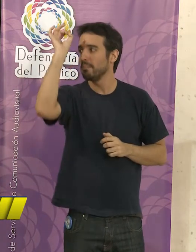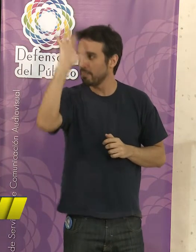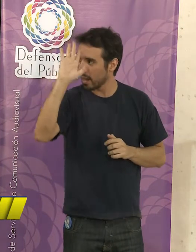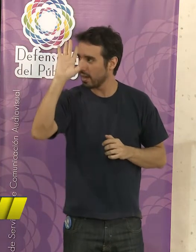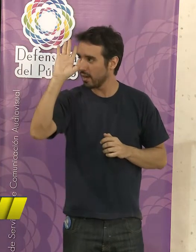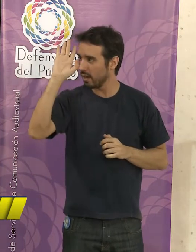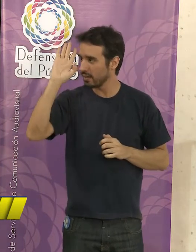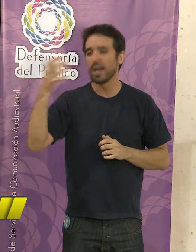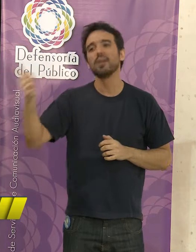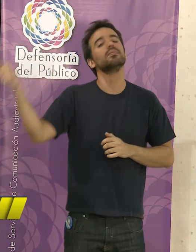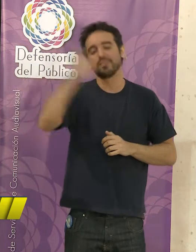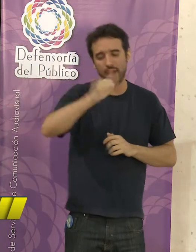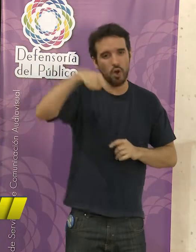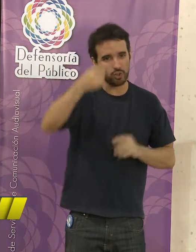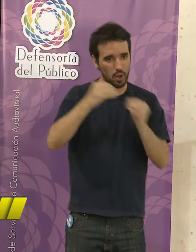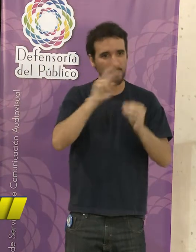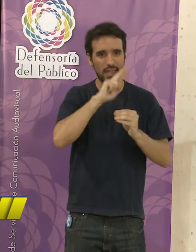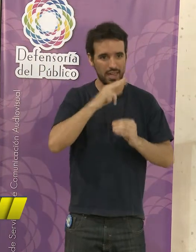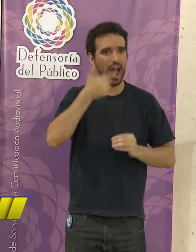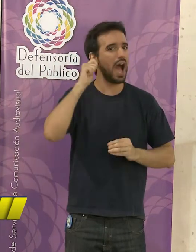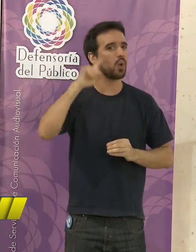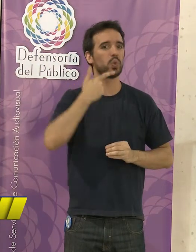Perdón, Agustina Amado, mi compañera.